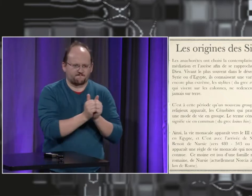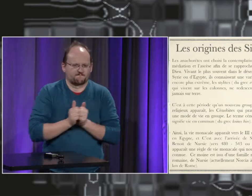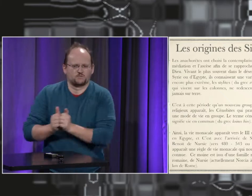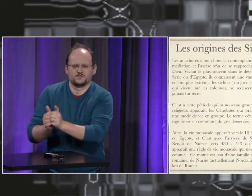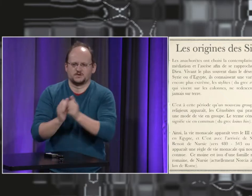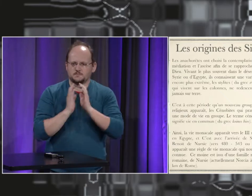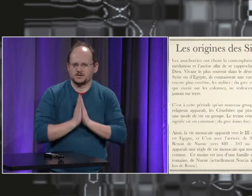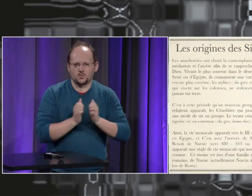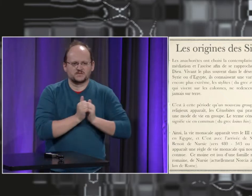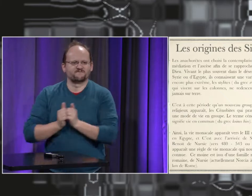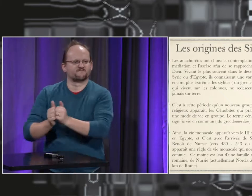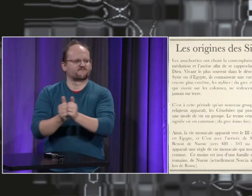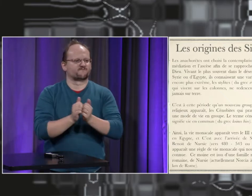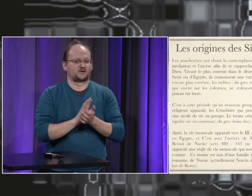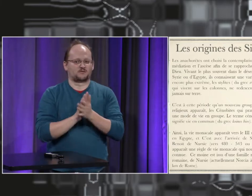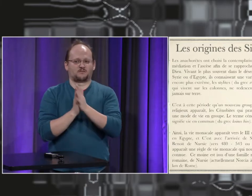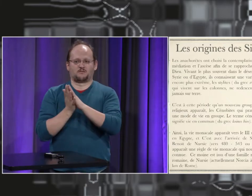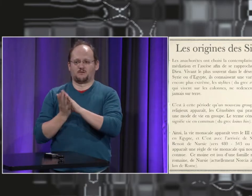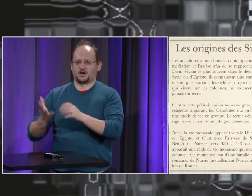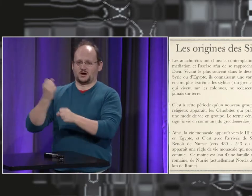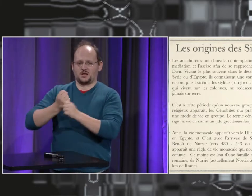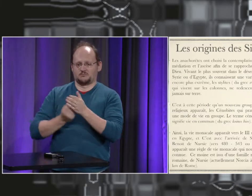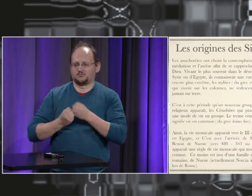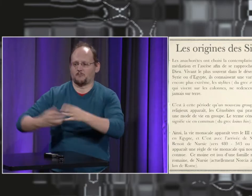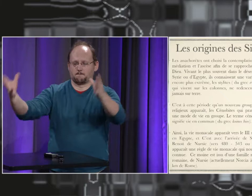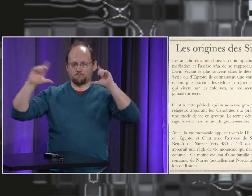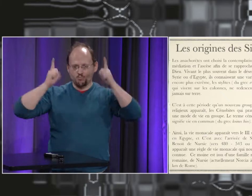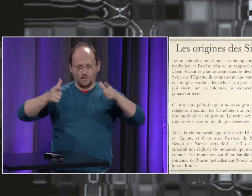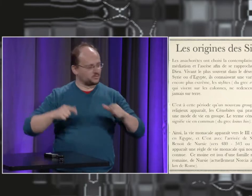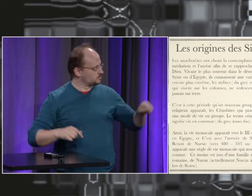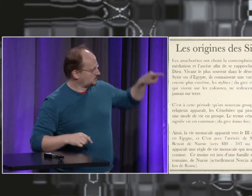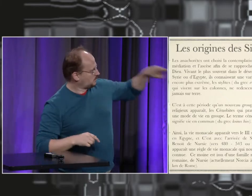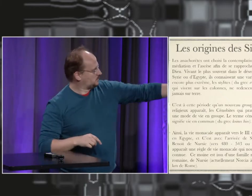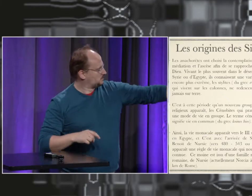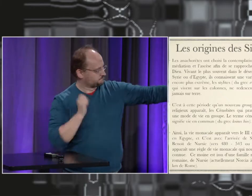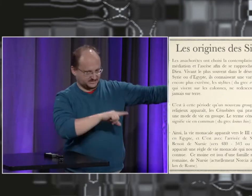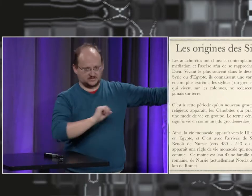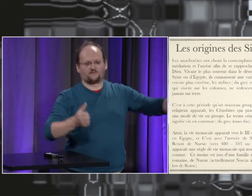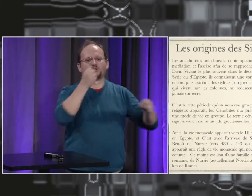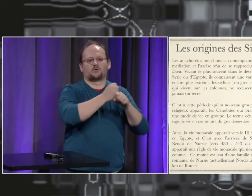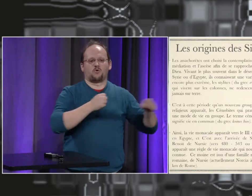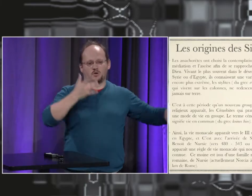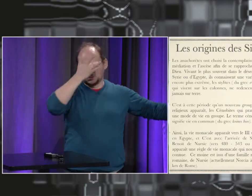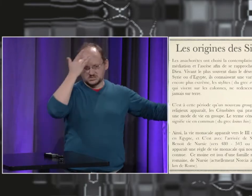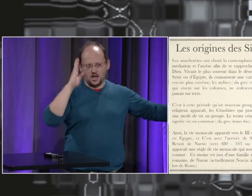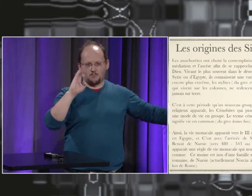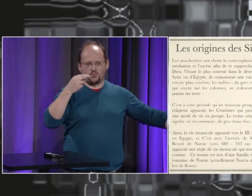aller aussi loin dans la religion, mais de créer des rassemblements, des communautés monastiques